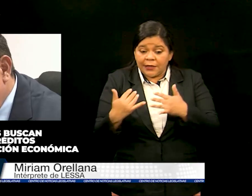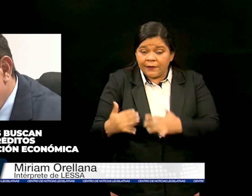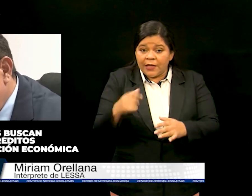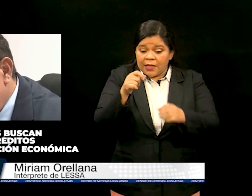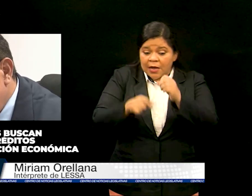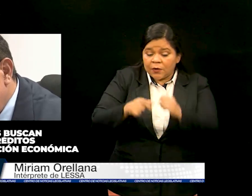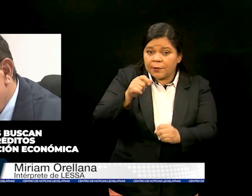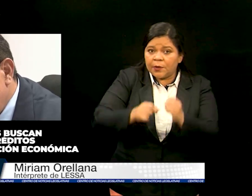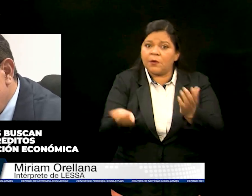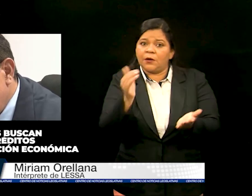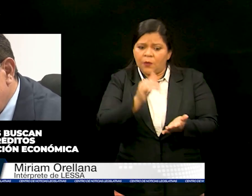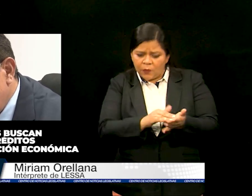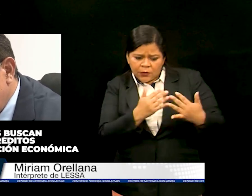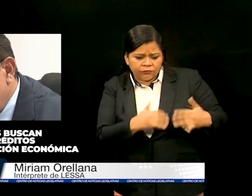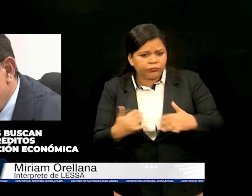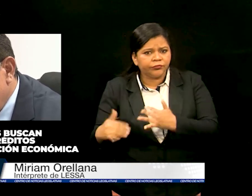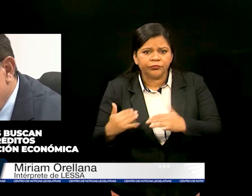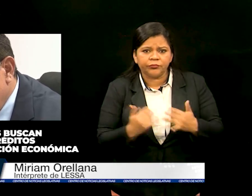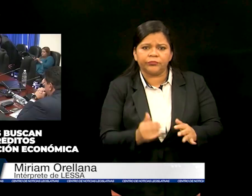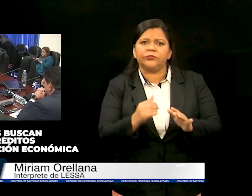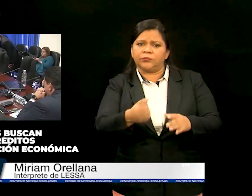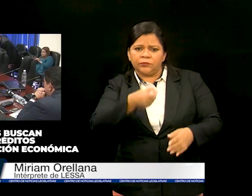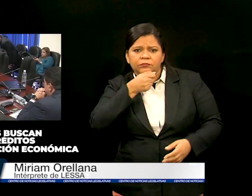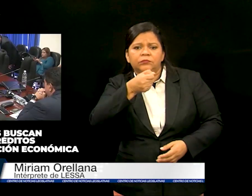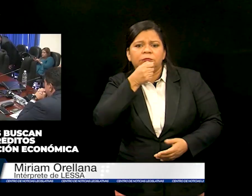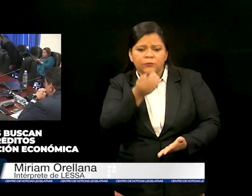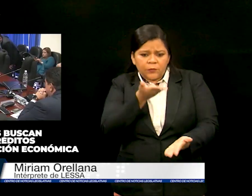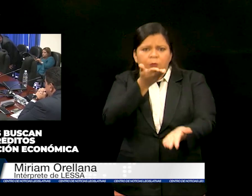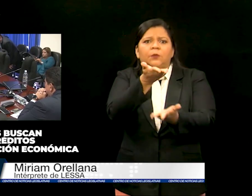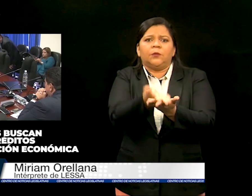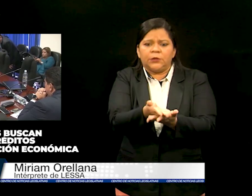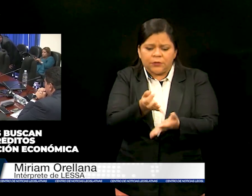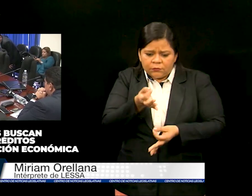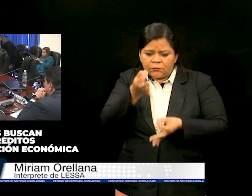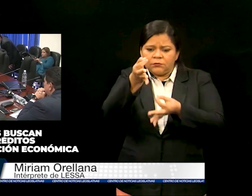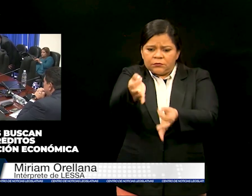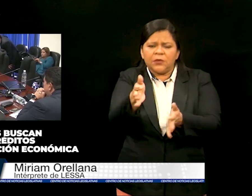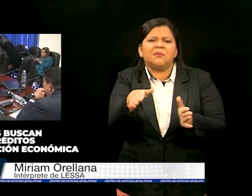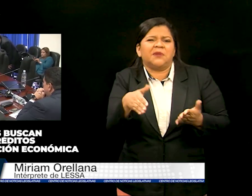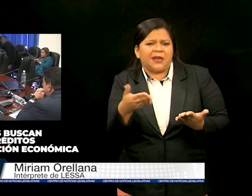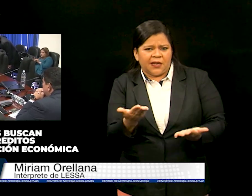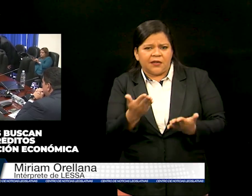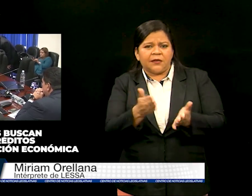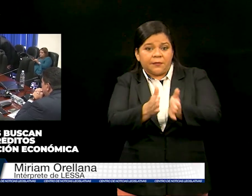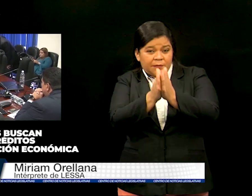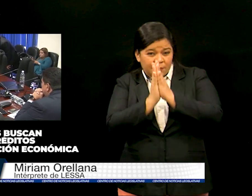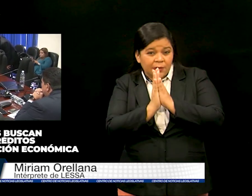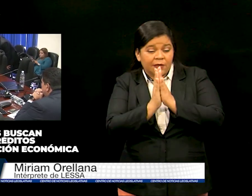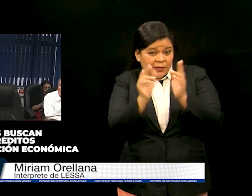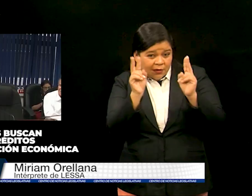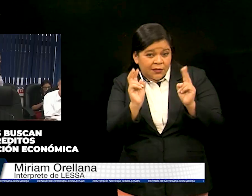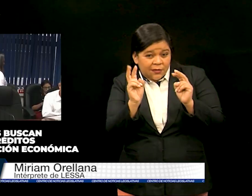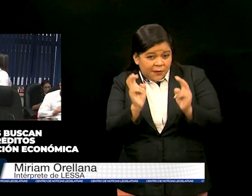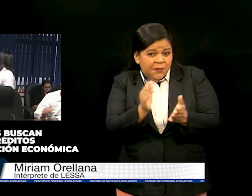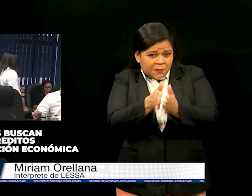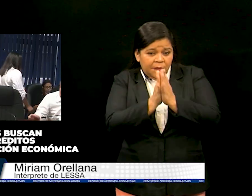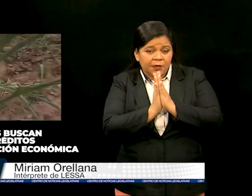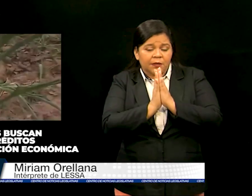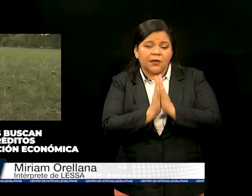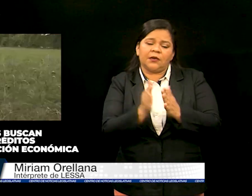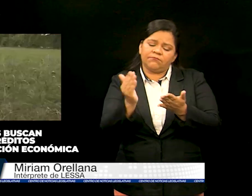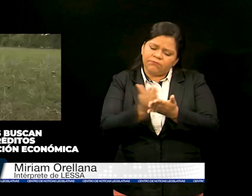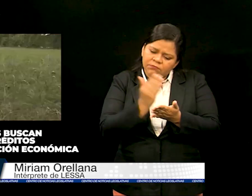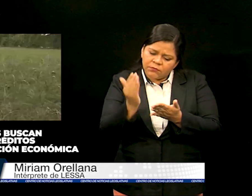agropecuario de El Salvador, anunció la presentación de una pieza de correspondencia en donde solicita a este órgano de gobierno el